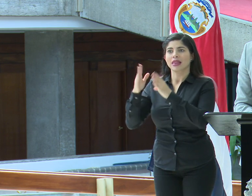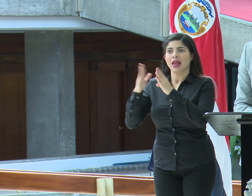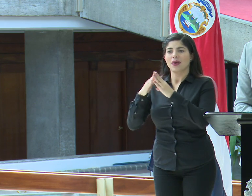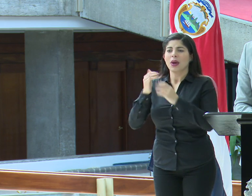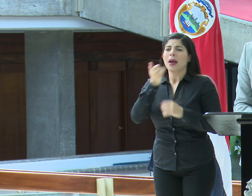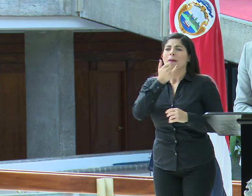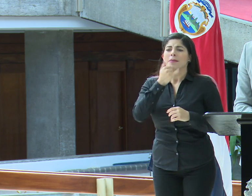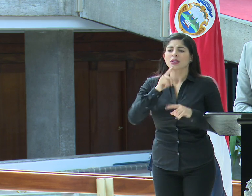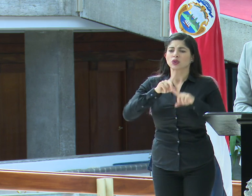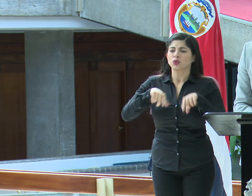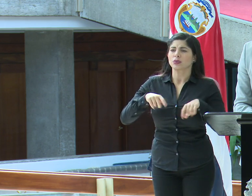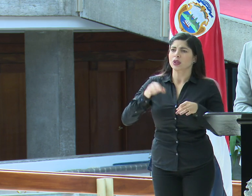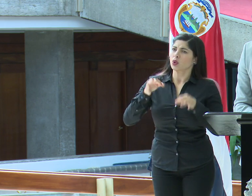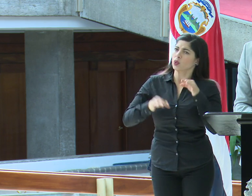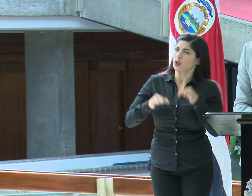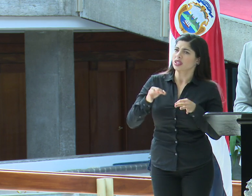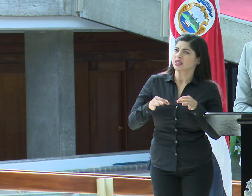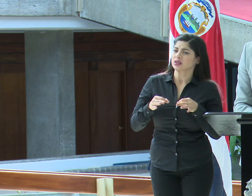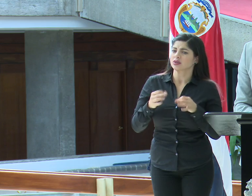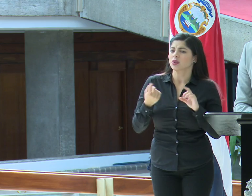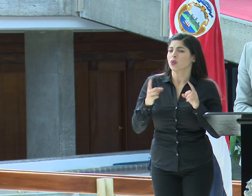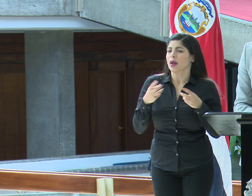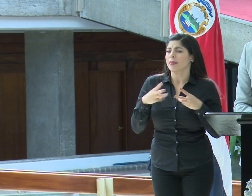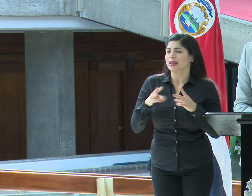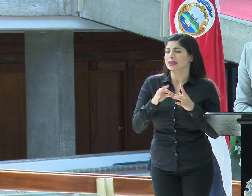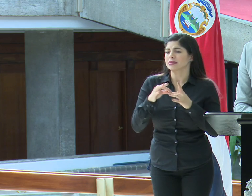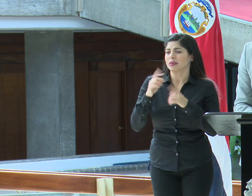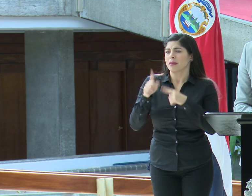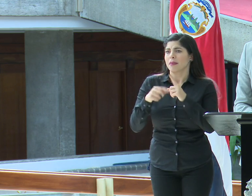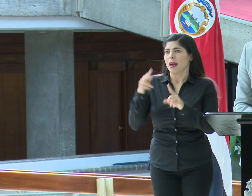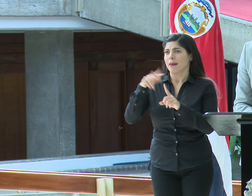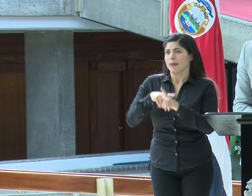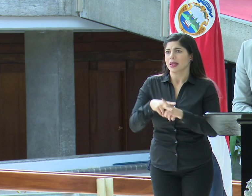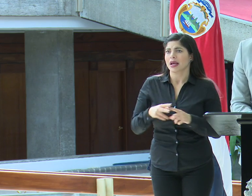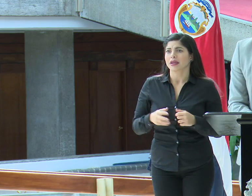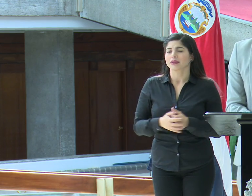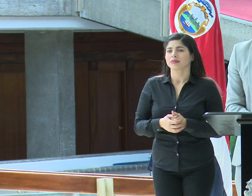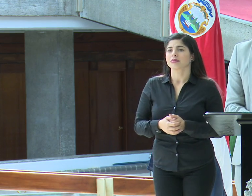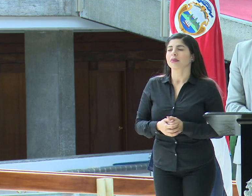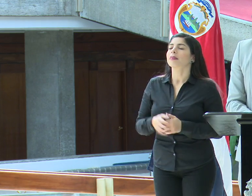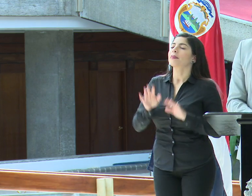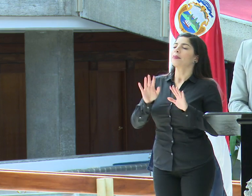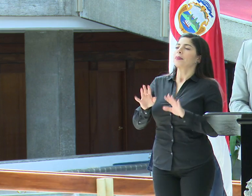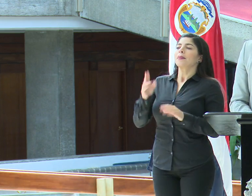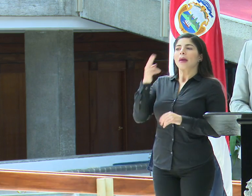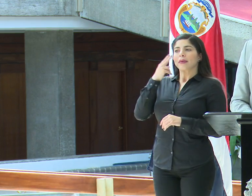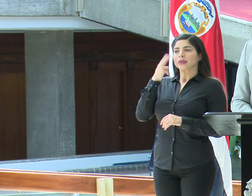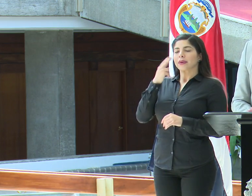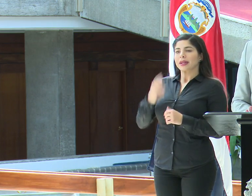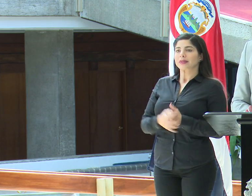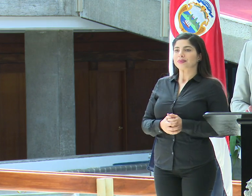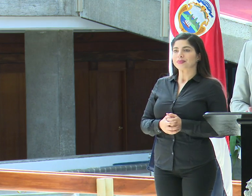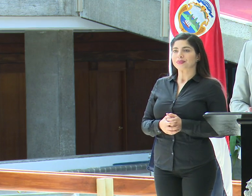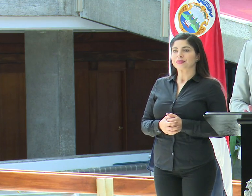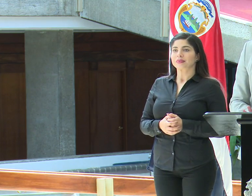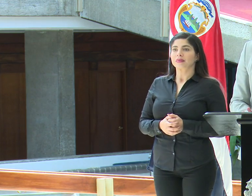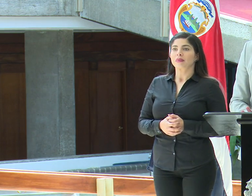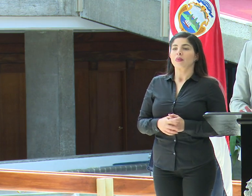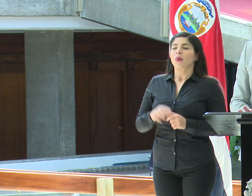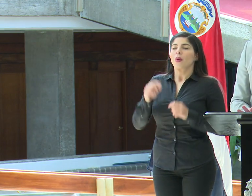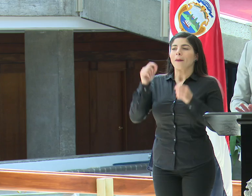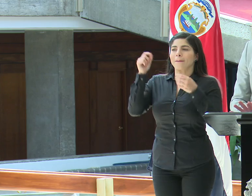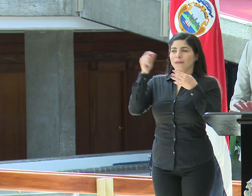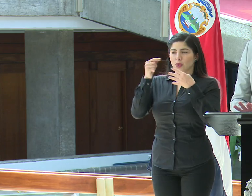con la suspensión de los juicios? ¿Qué medida especial se tomará en ese caso? vamos a ver, vamos